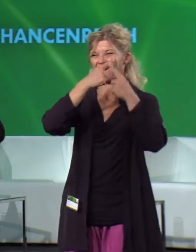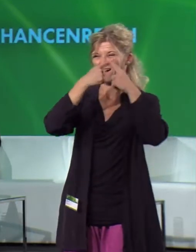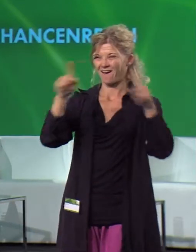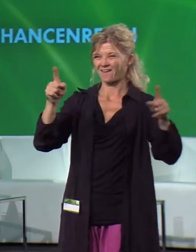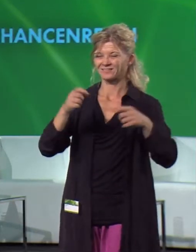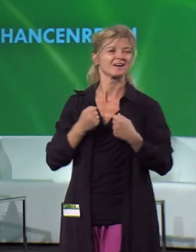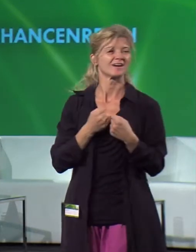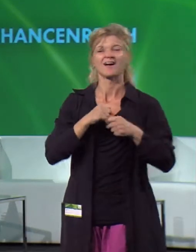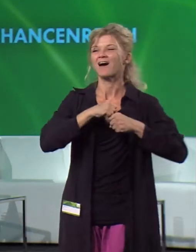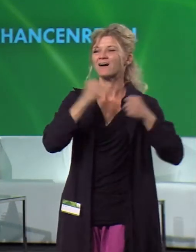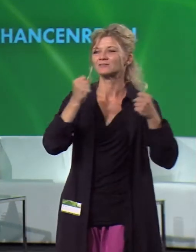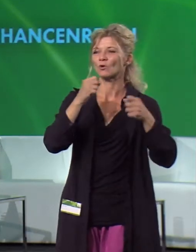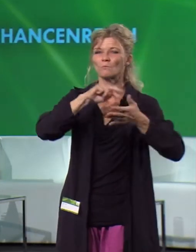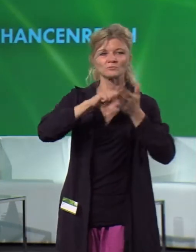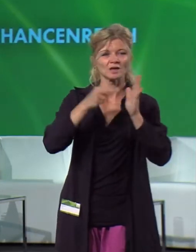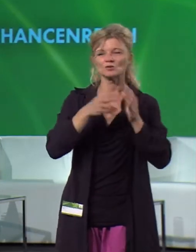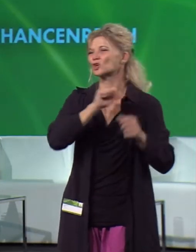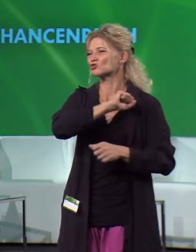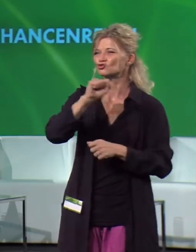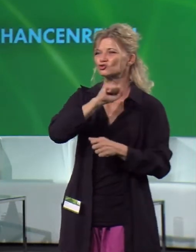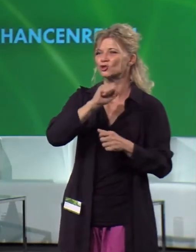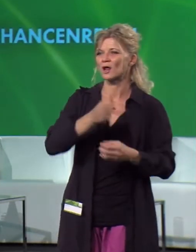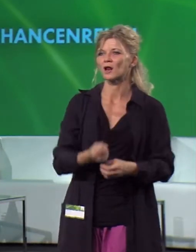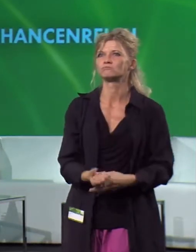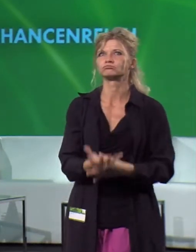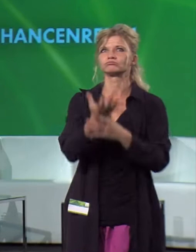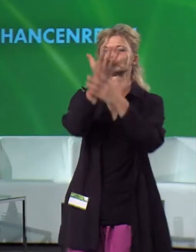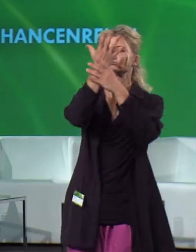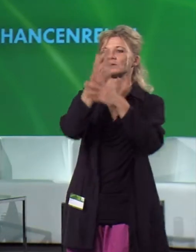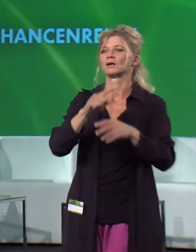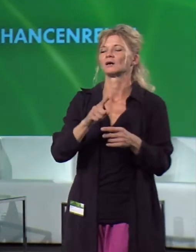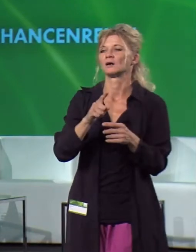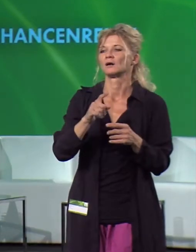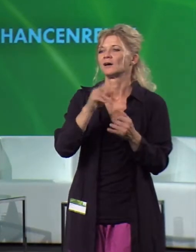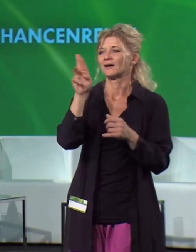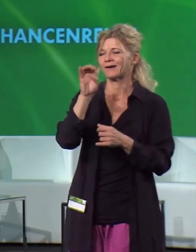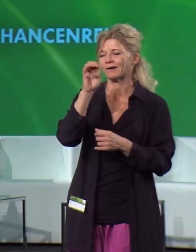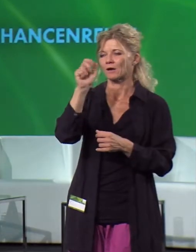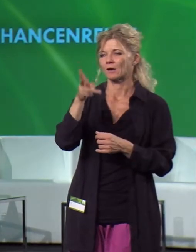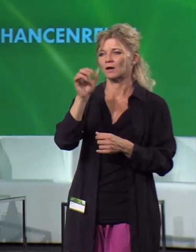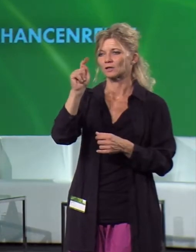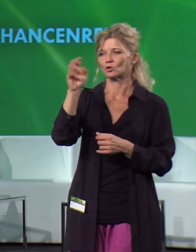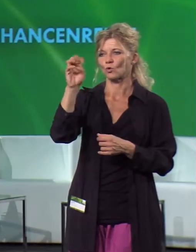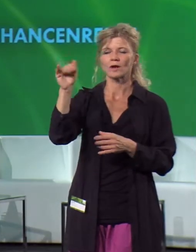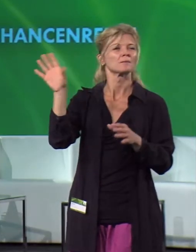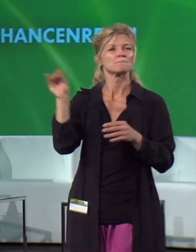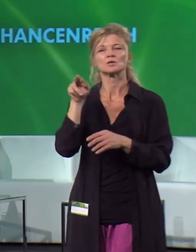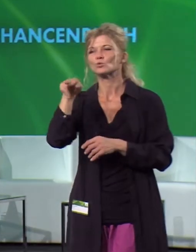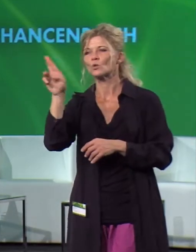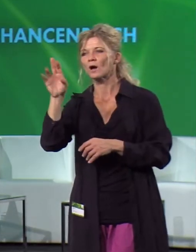Brutreaktoren und so weiter, damit man die Uranreservenfrage besser lösen kann und deswegen ist die